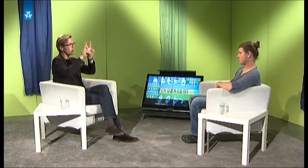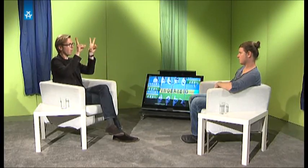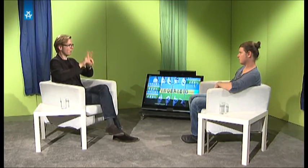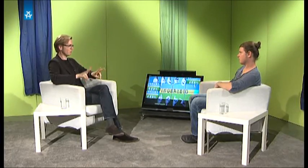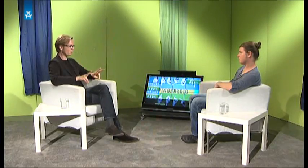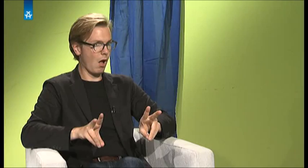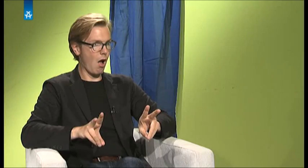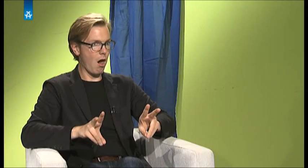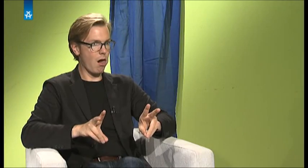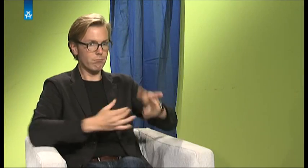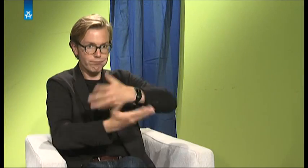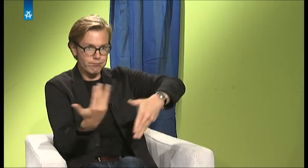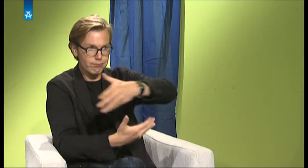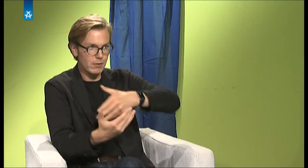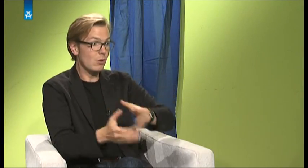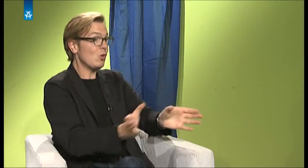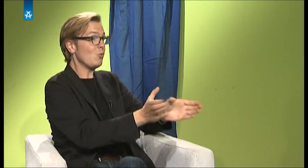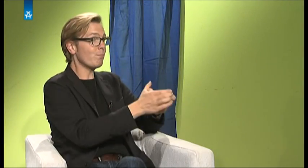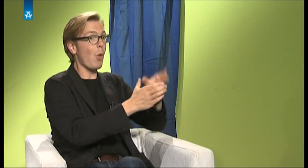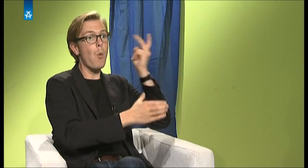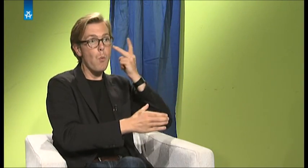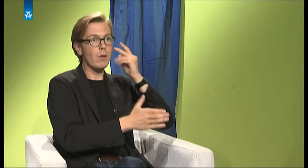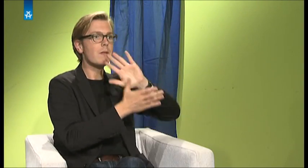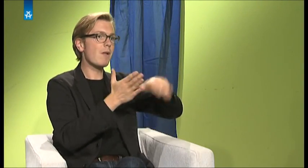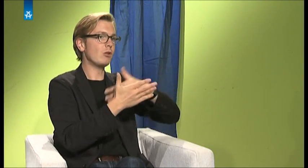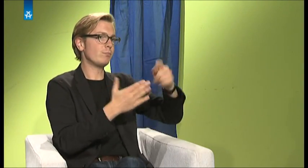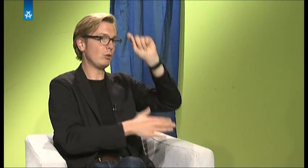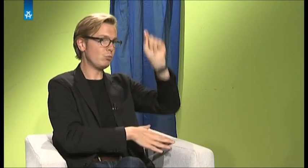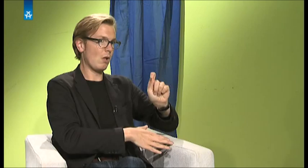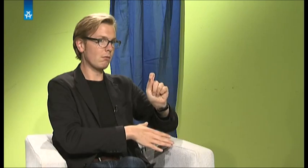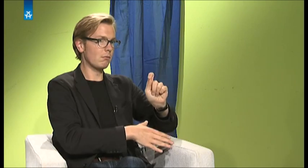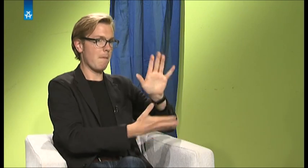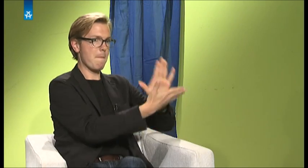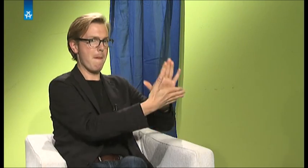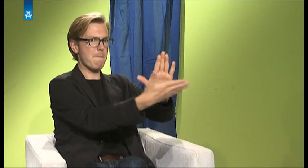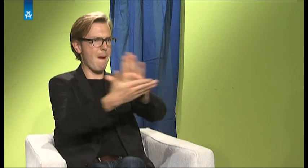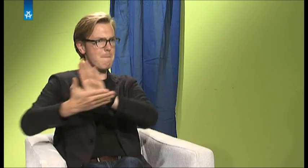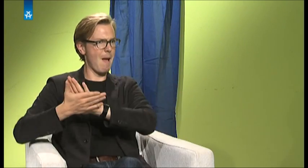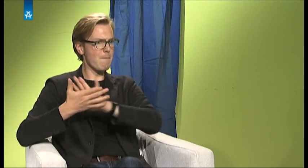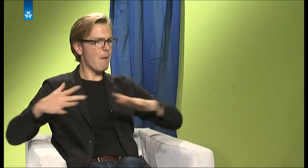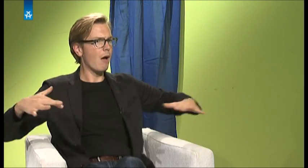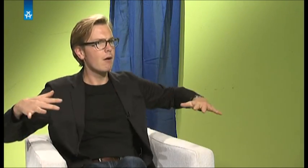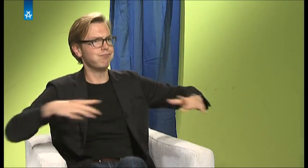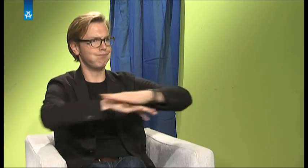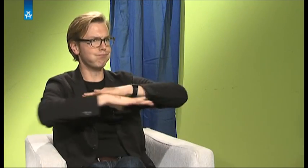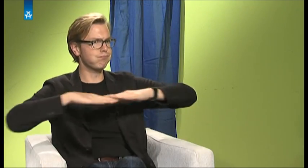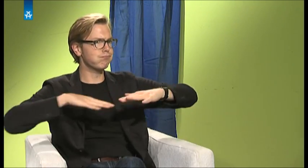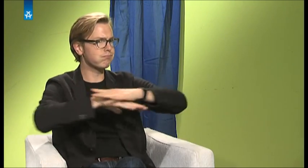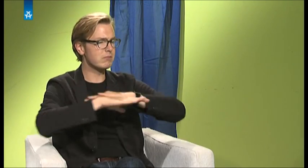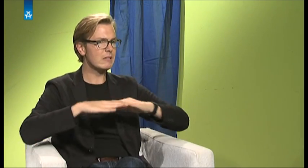Studenten und die Gruppe von den hörenden Gebärdensprachstudenten. Die sind so alle so bisschen unter sich geblieben. So eine echte Durchmischung gab es